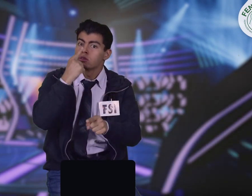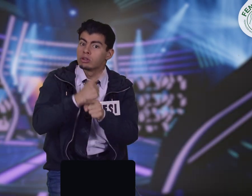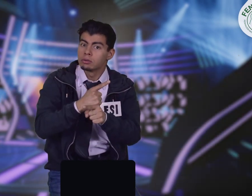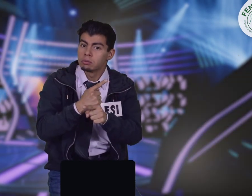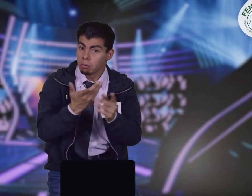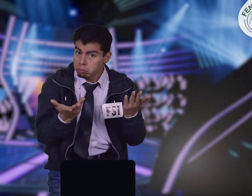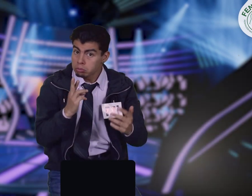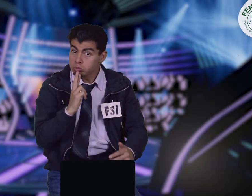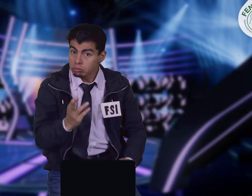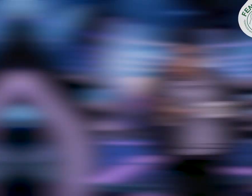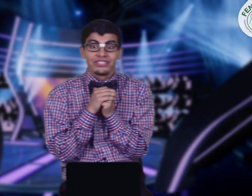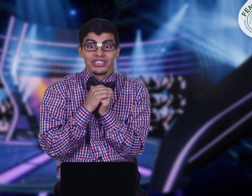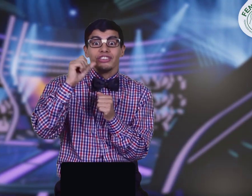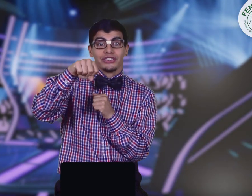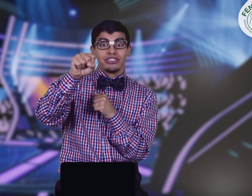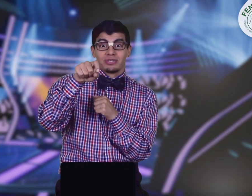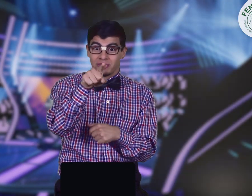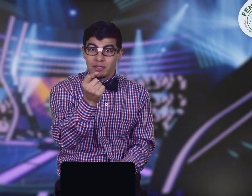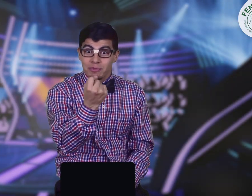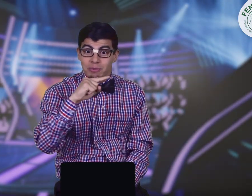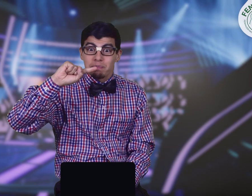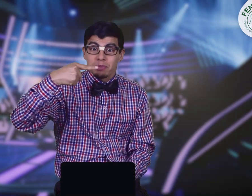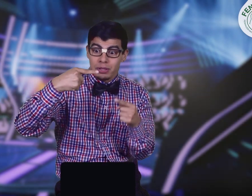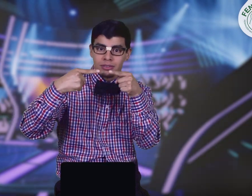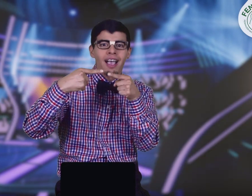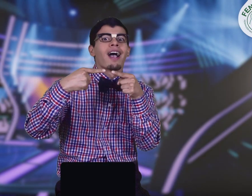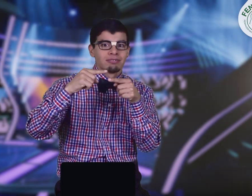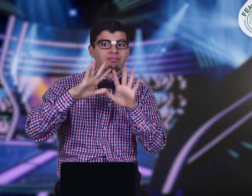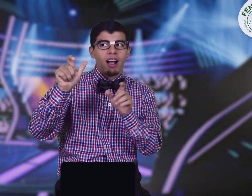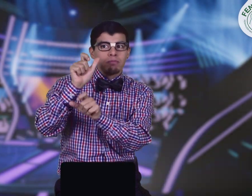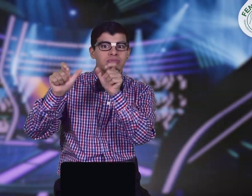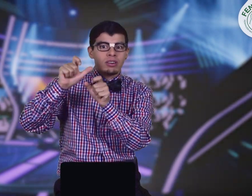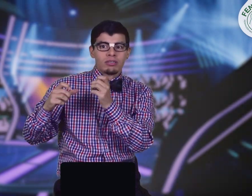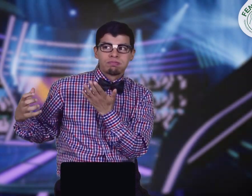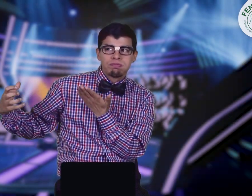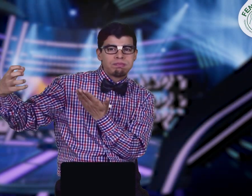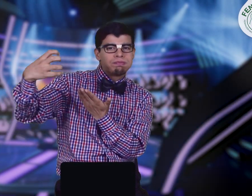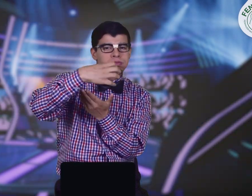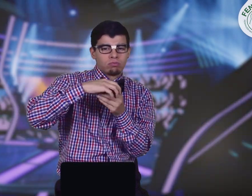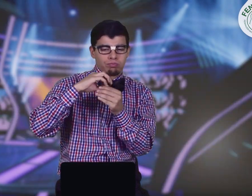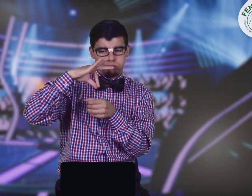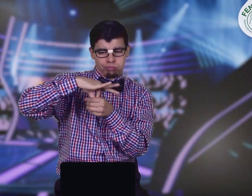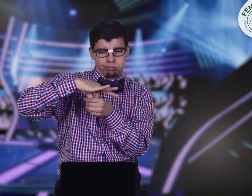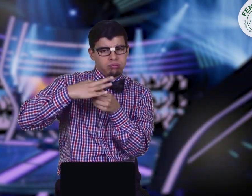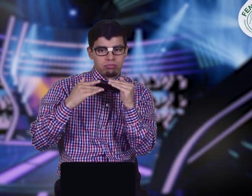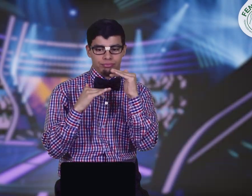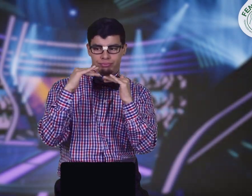¿Cuál es la respuesta que más porcentaje tuvo? Sí, ya se recogieron todas las respuestas de las personas que participaron.